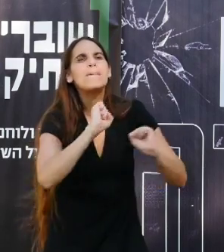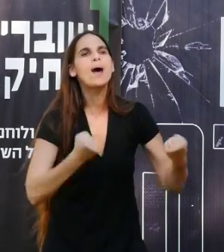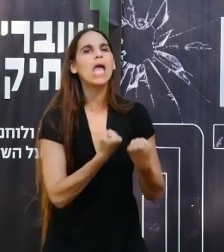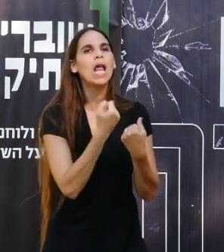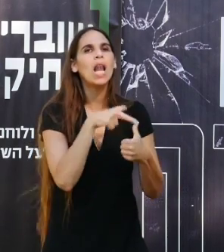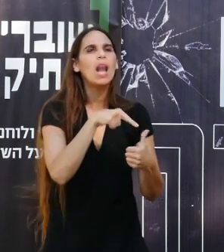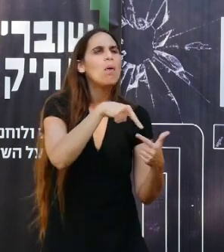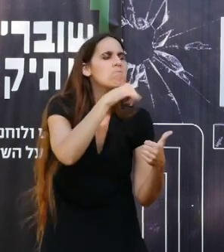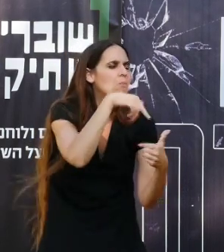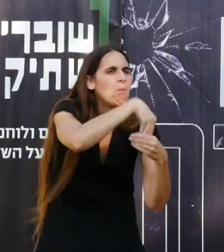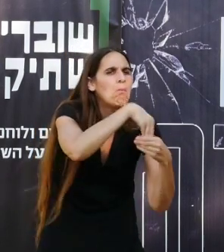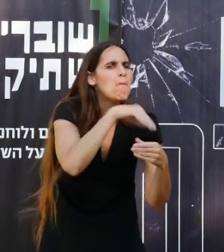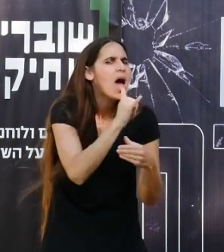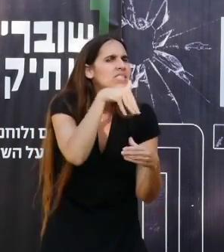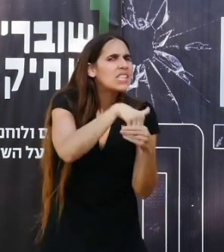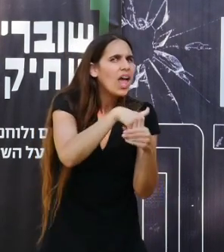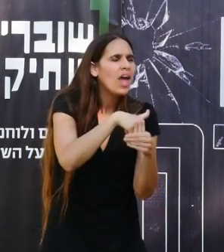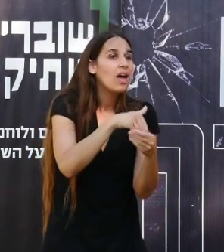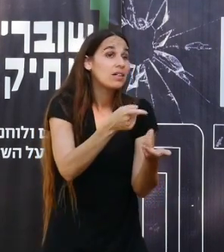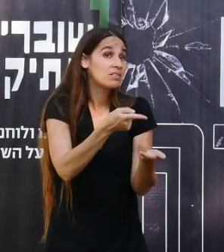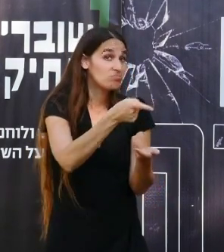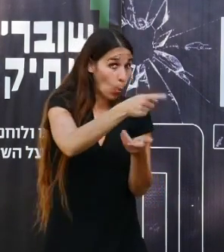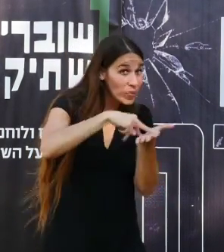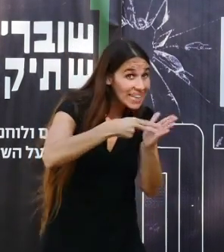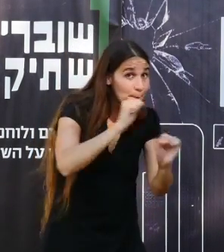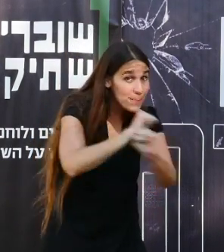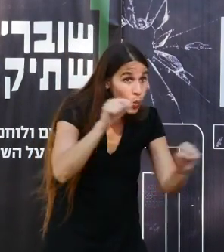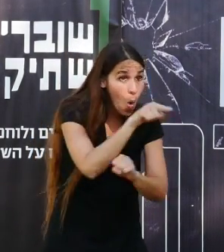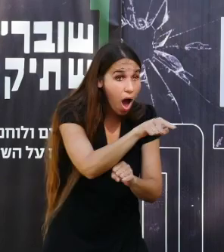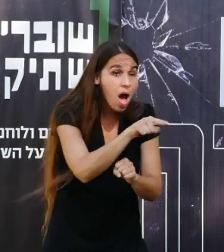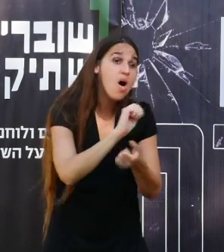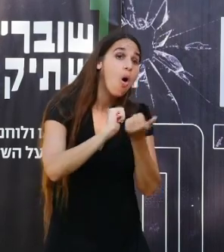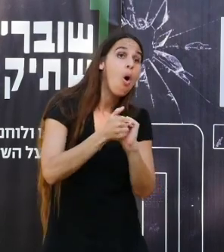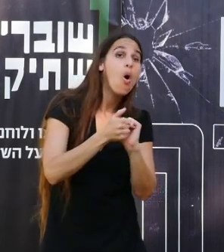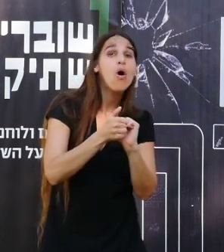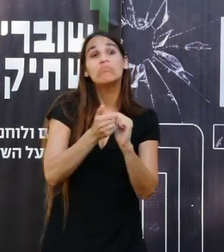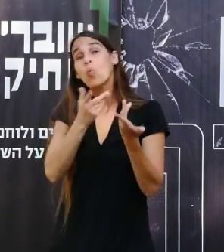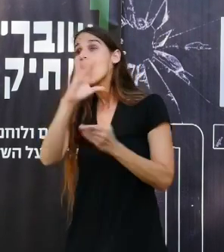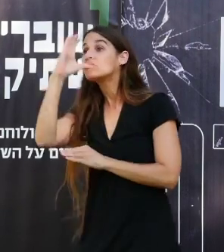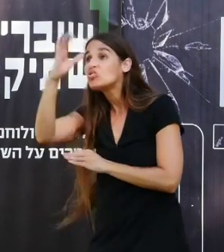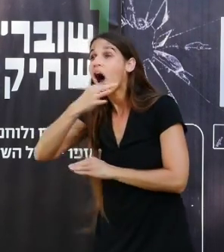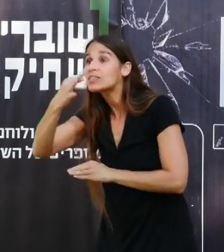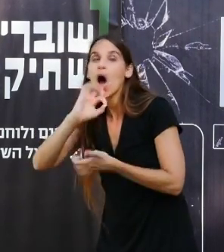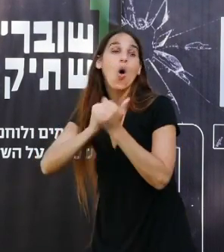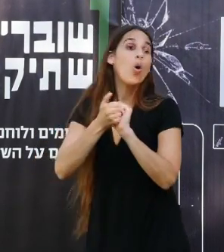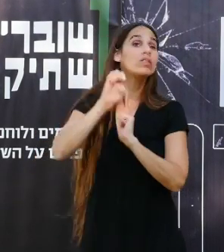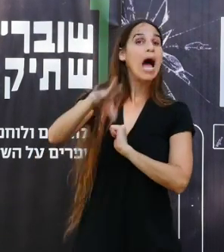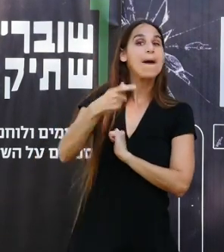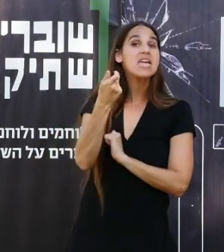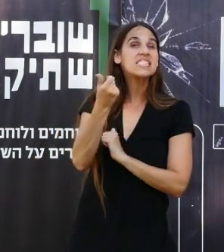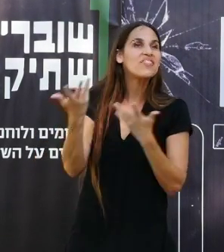מה זה אומר באמת? זה אומר שהוא תכנן פיגוע? או שהלך להרצאה? תרם כסף?